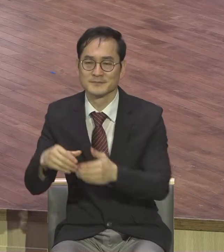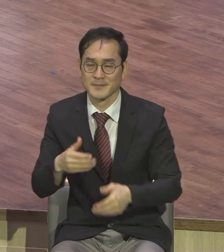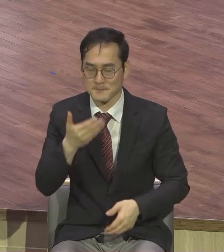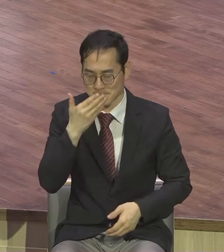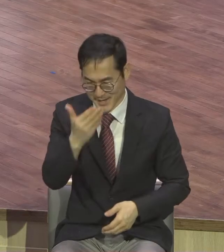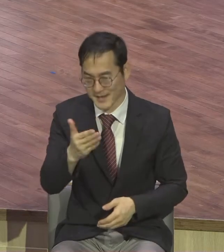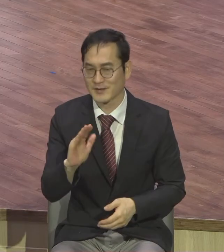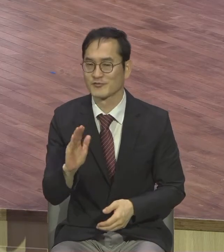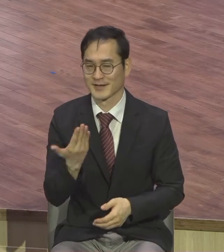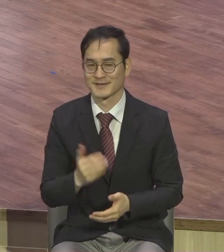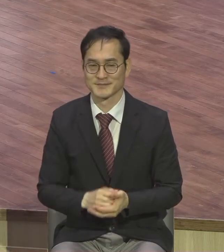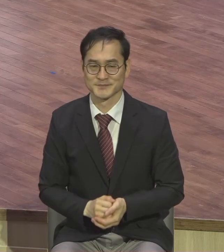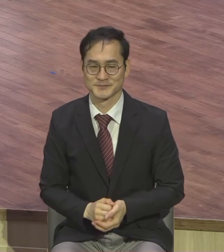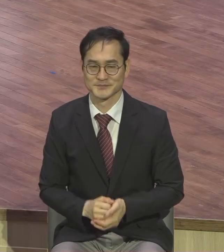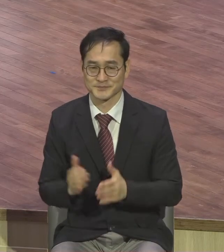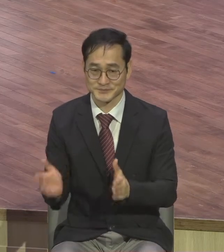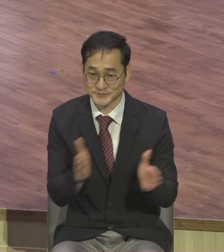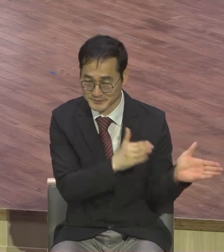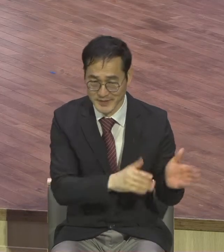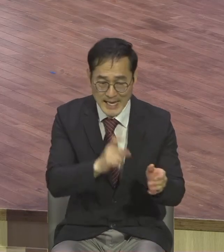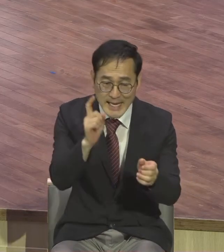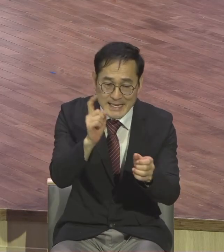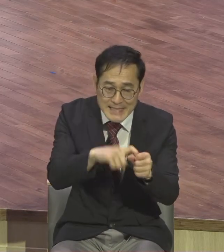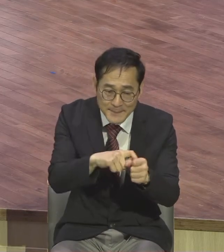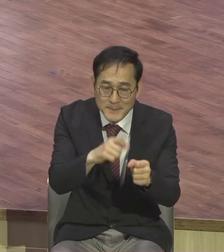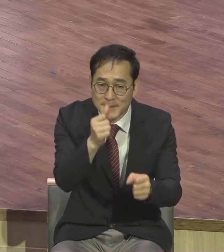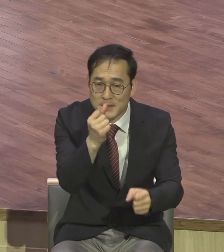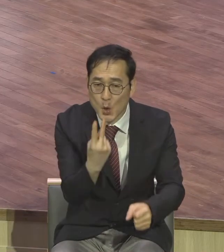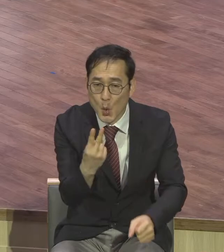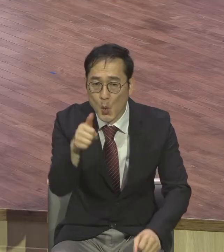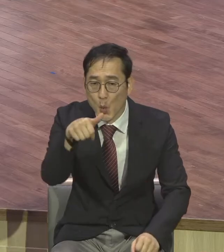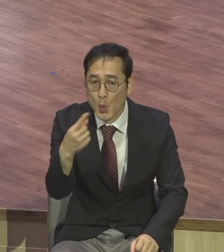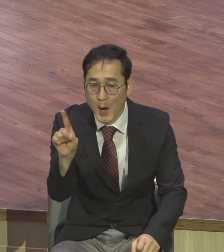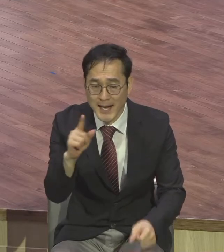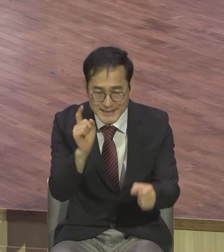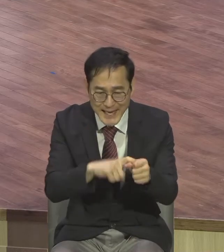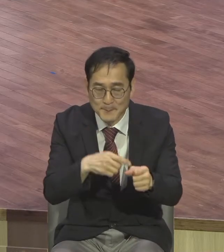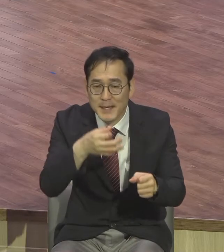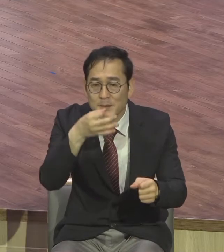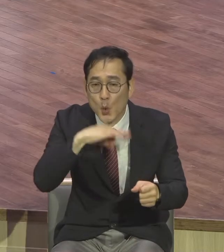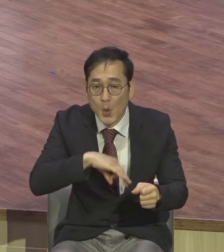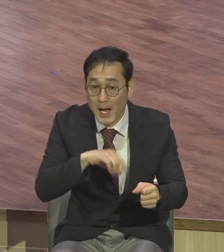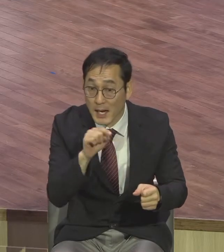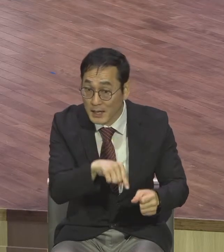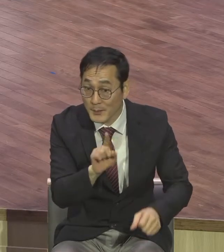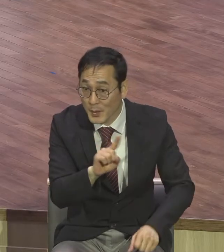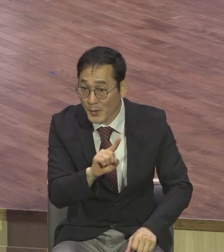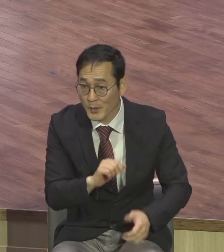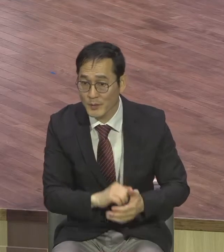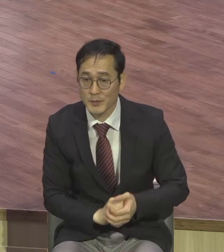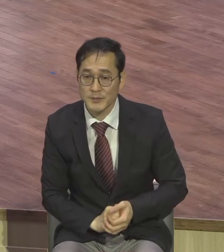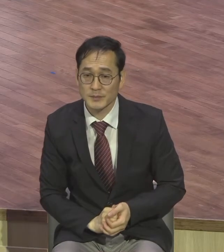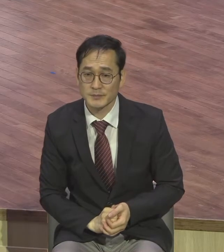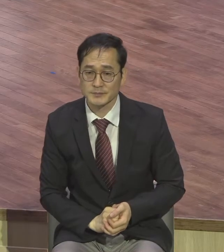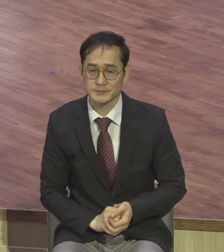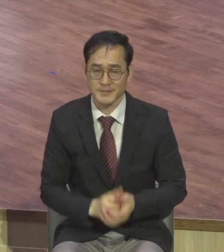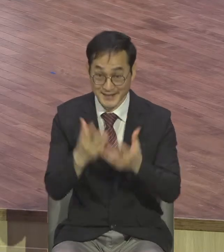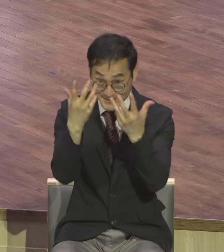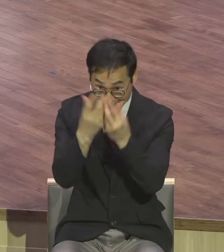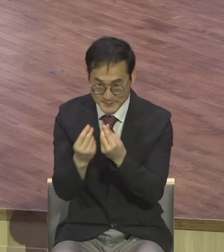잠김 효과 락 인 에펙트 그러니까 어떤 제품이잖아요 제품